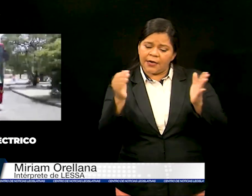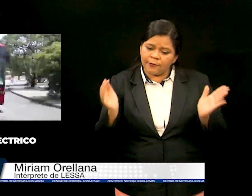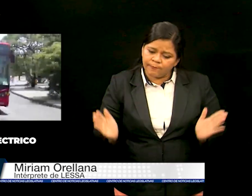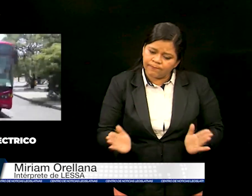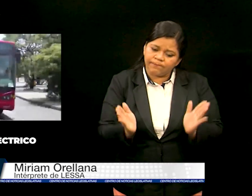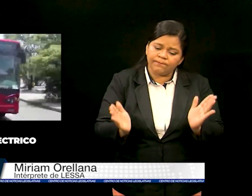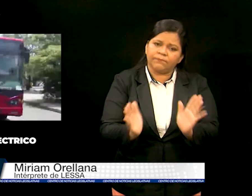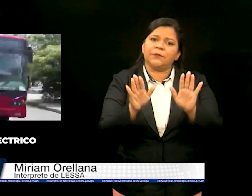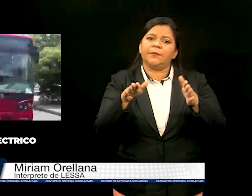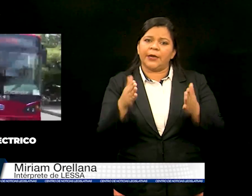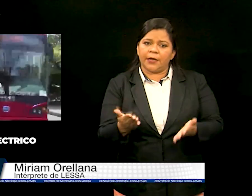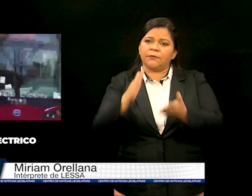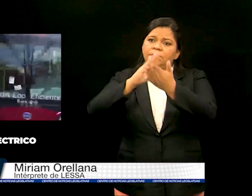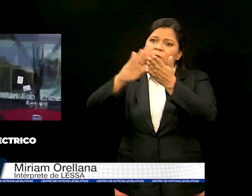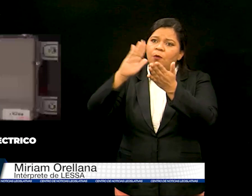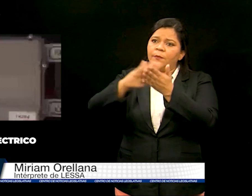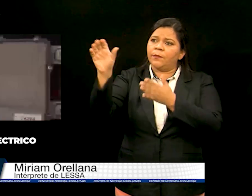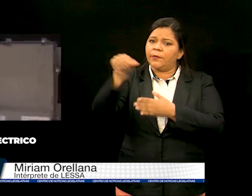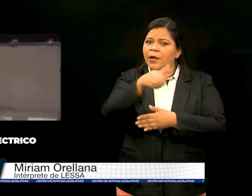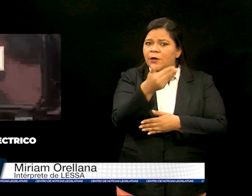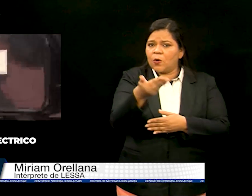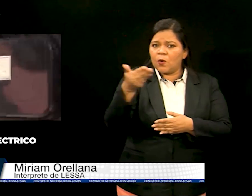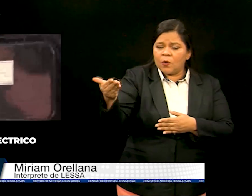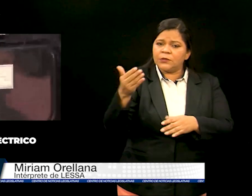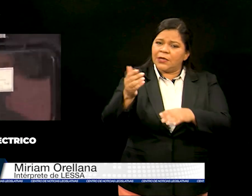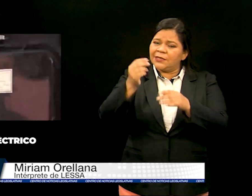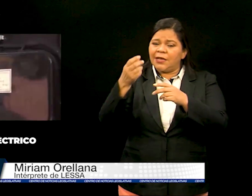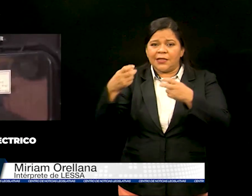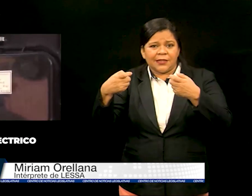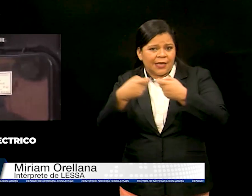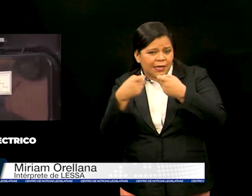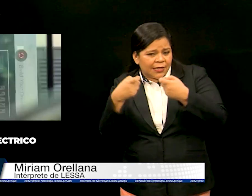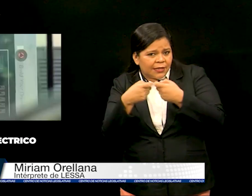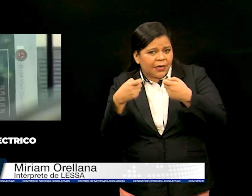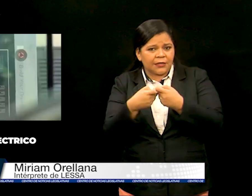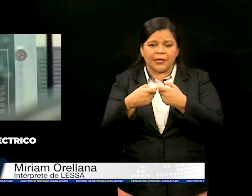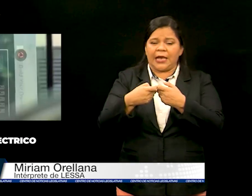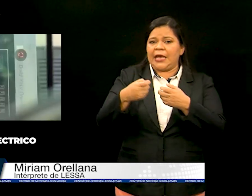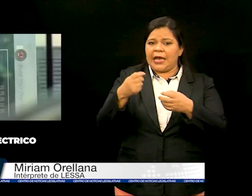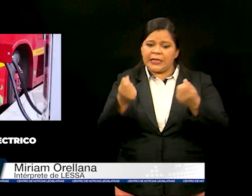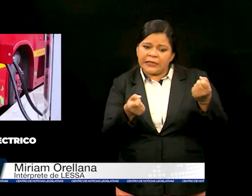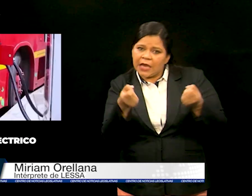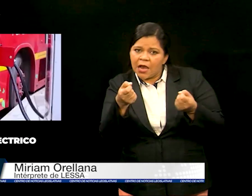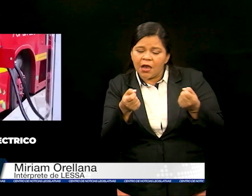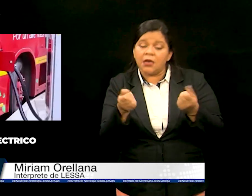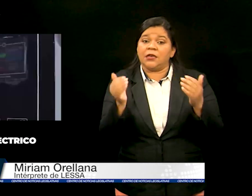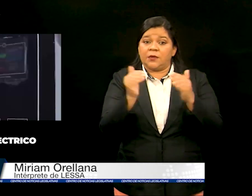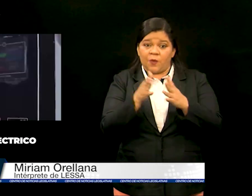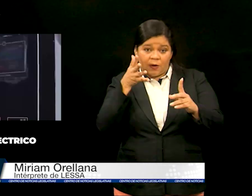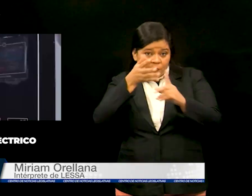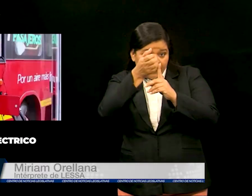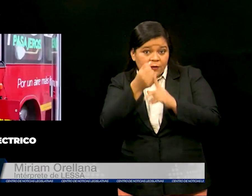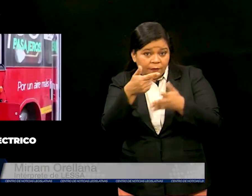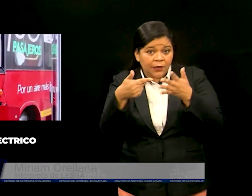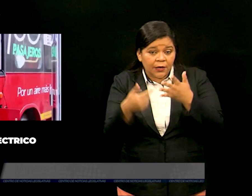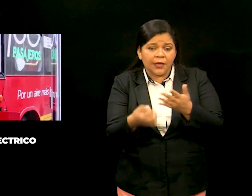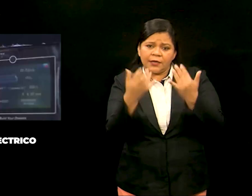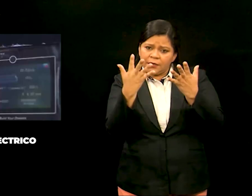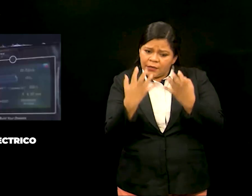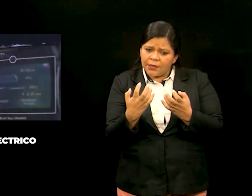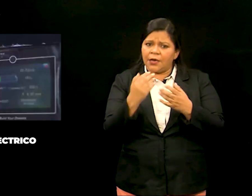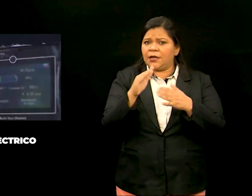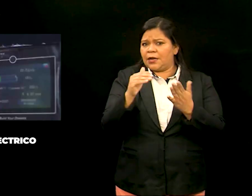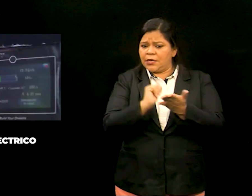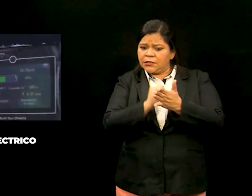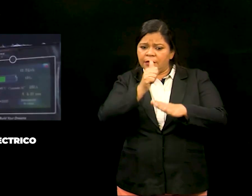Incentivos para la Importación de Uso Médico de Transporte Eléctricos e Híbridos. El objeto de la ley es fomentar, a través